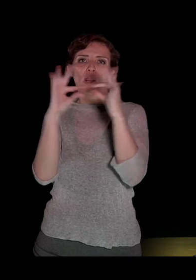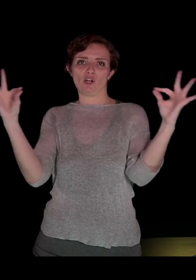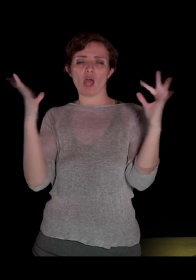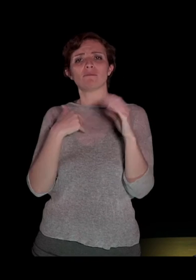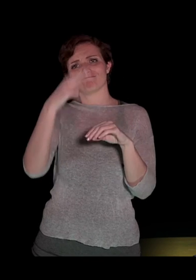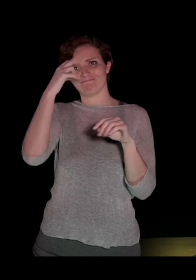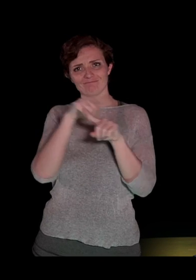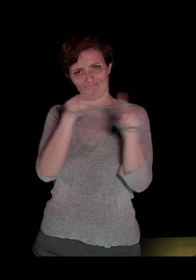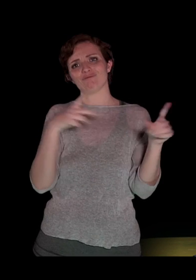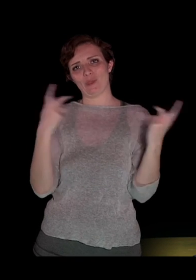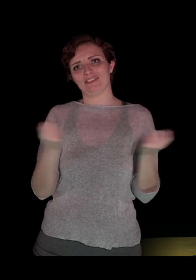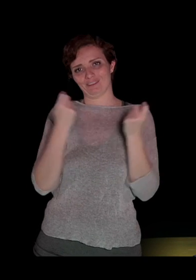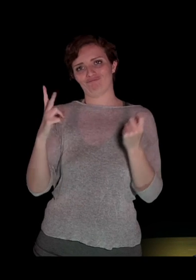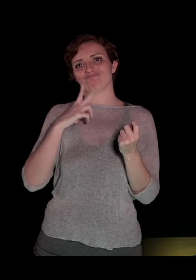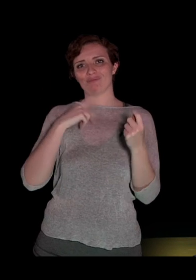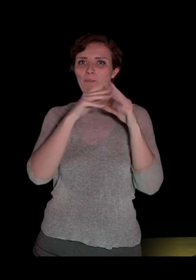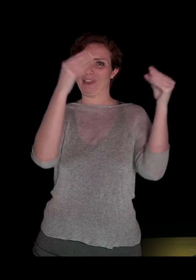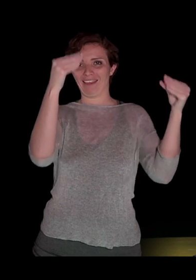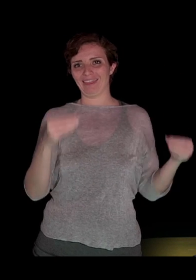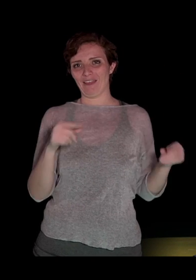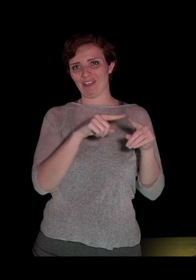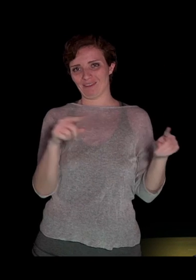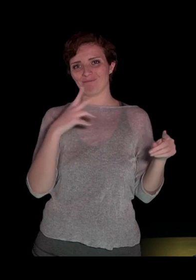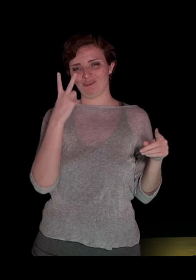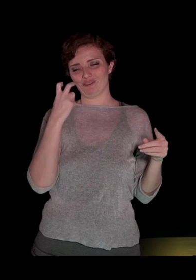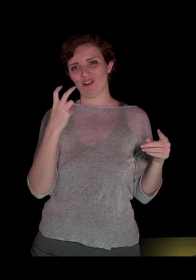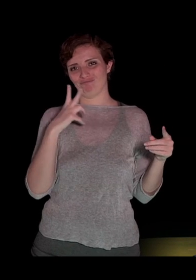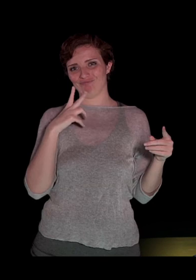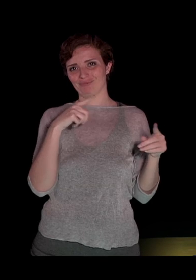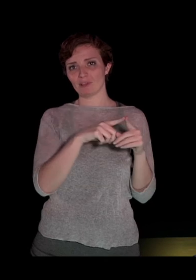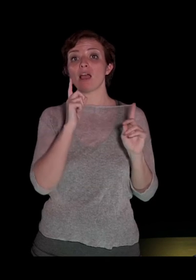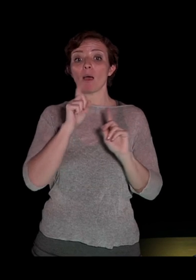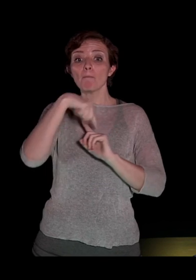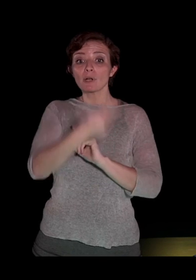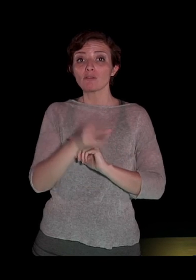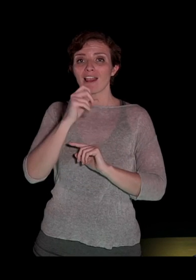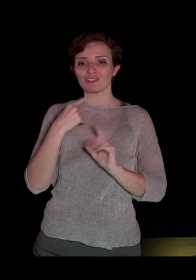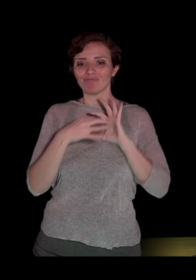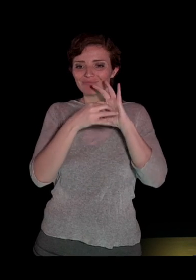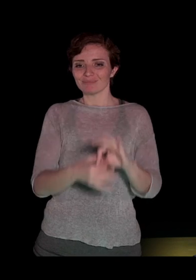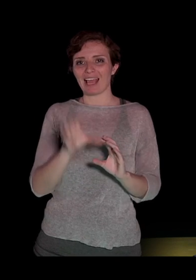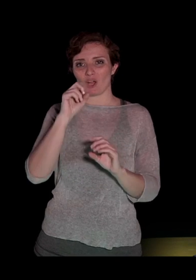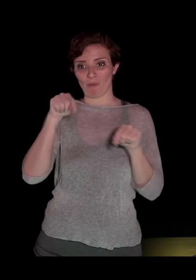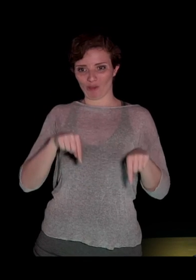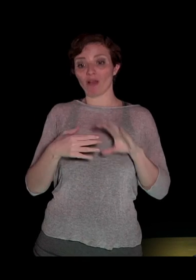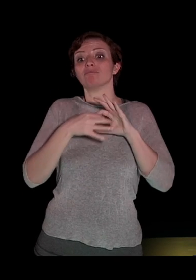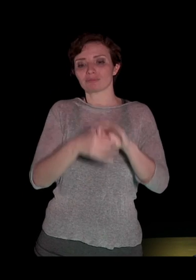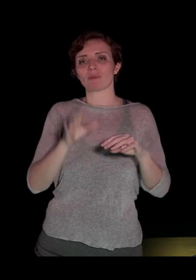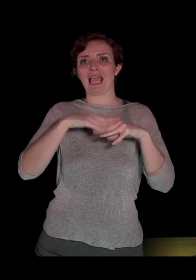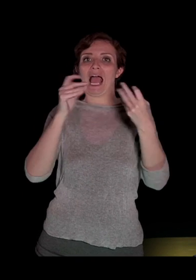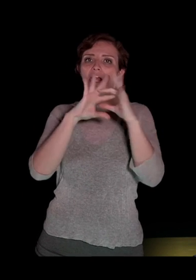molti esercizi di nuovo sulla piattaforma Moodle e nella prossima lezione continueremo l'argomento di oggi, quindi quello sull'alge, per andare a definire i prodotti